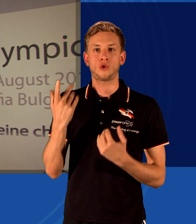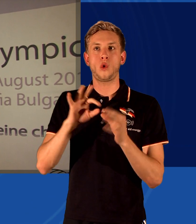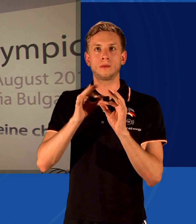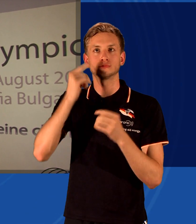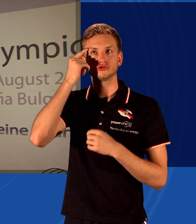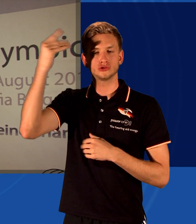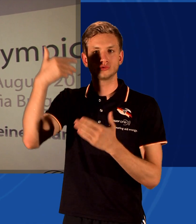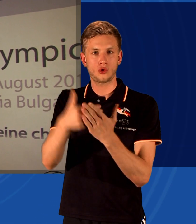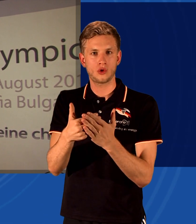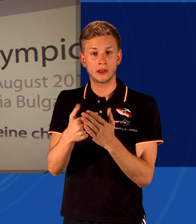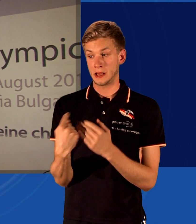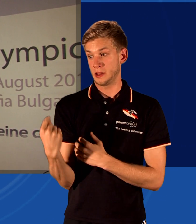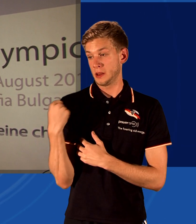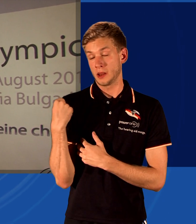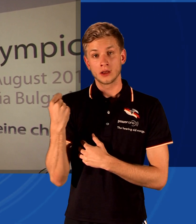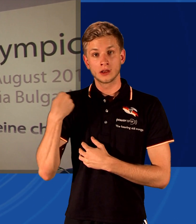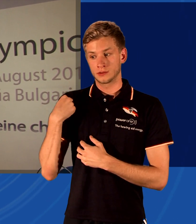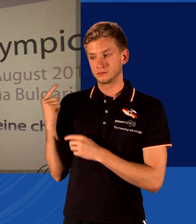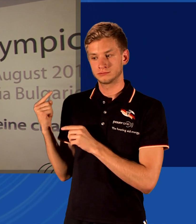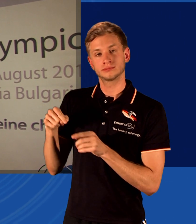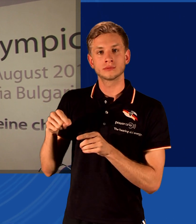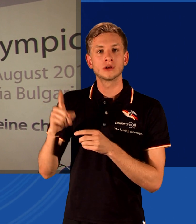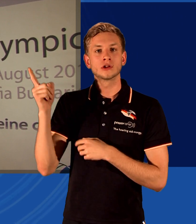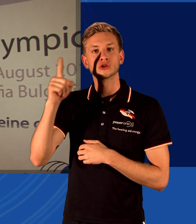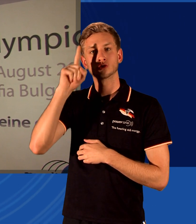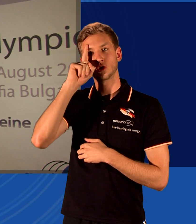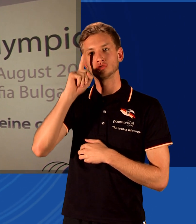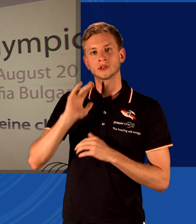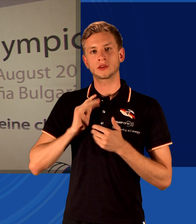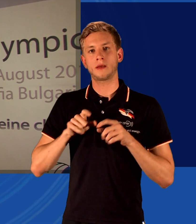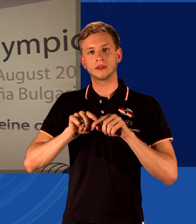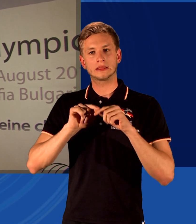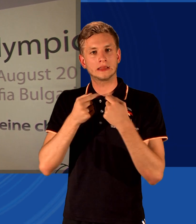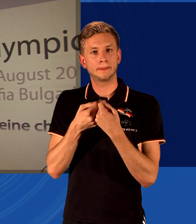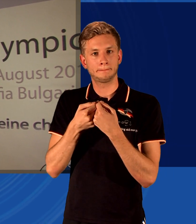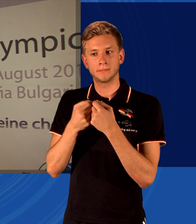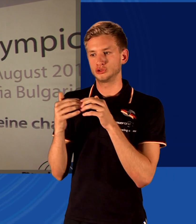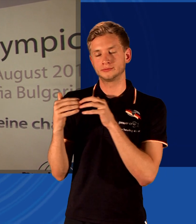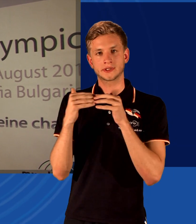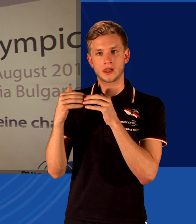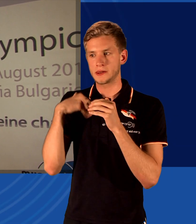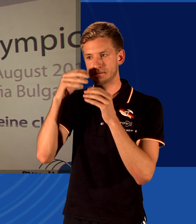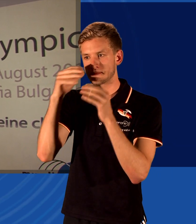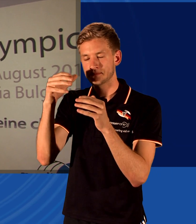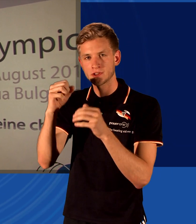unserer jungen Volleyballmannschaft, der Damen. Die haben in fünf Sätzen ein sehr großes und